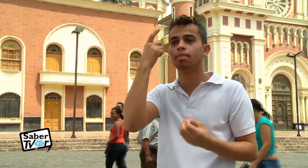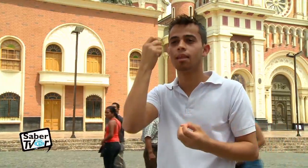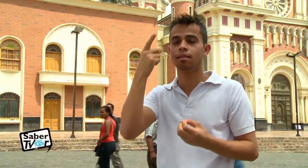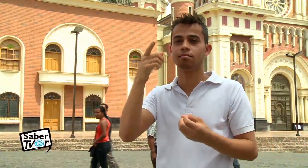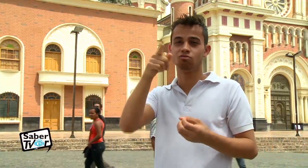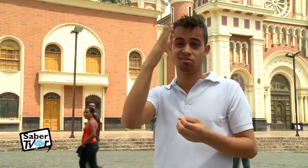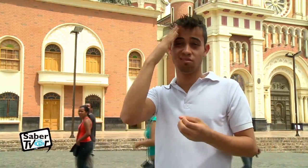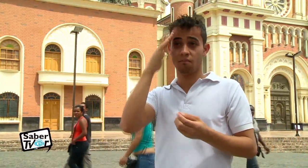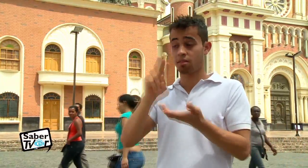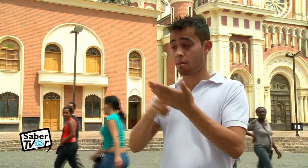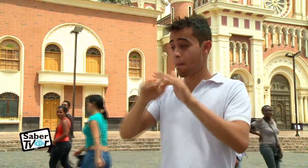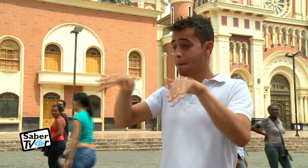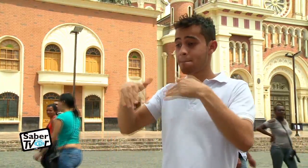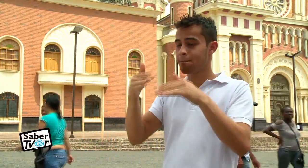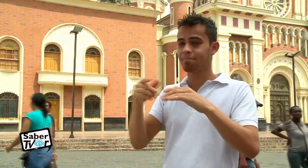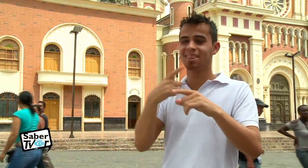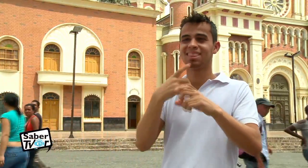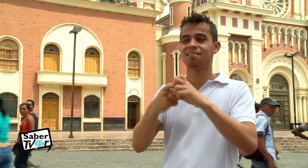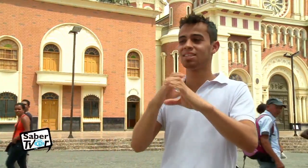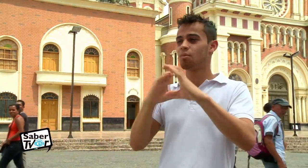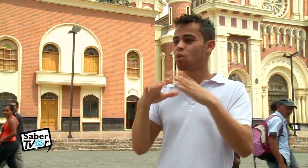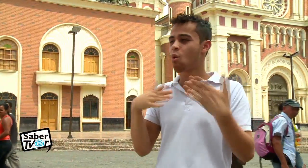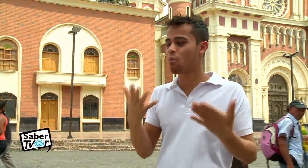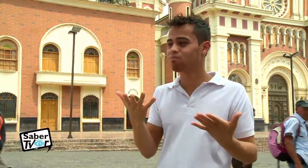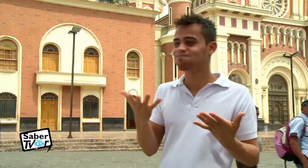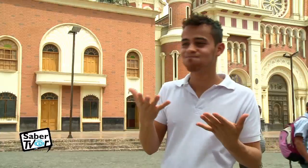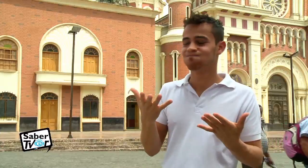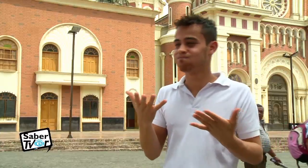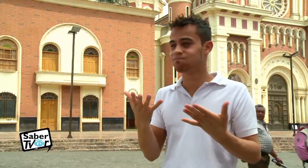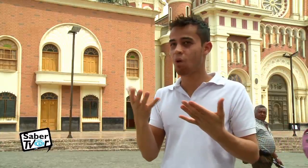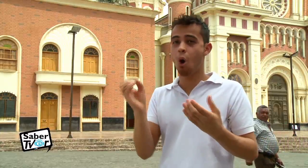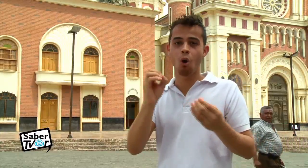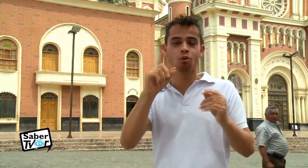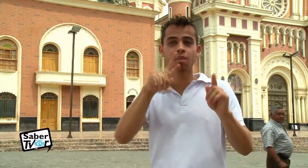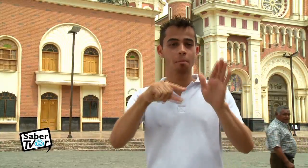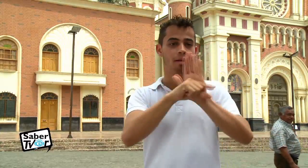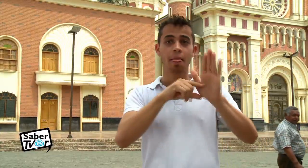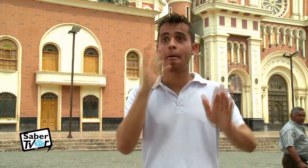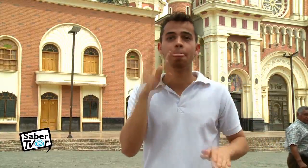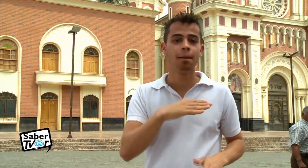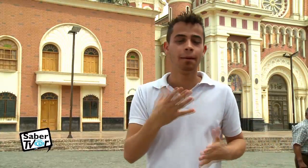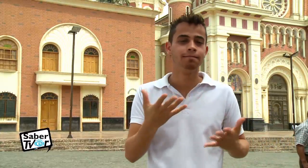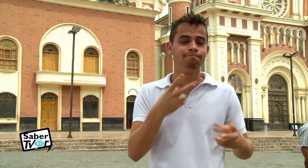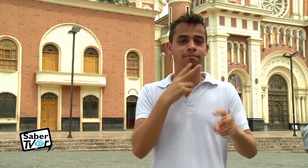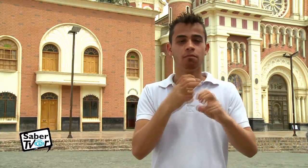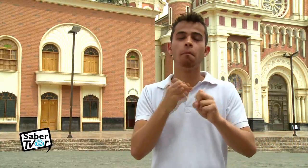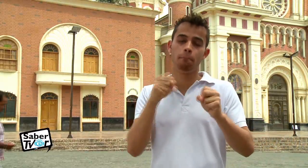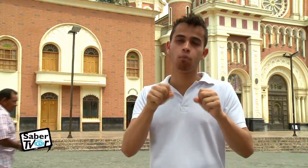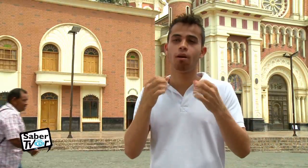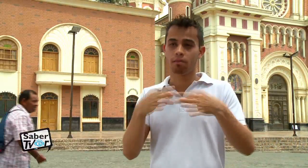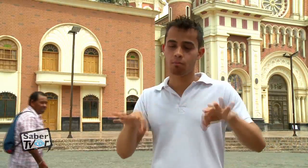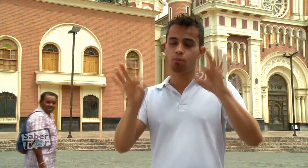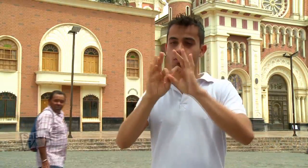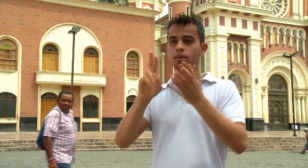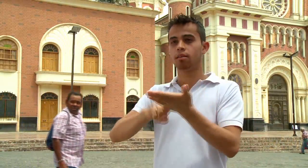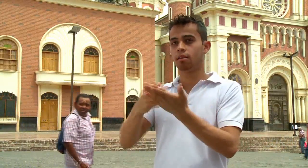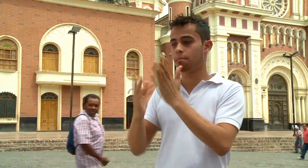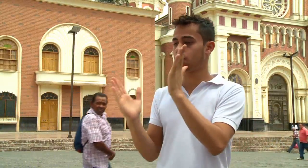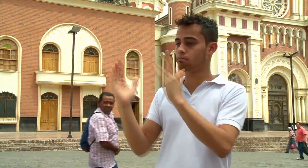que exista un recuadro con intérprete porque cuando no tenemos este servicio de interpretación, entonces no tenemos una comunicación asertiva. Me parece muy